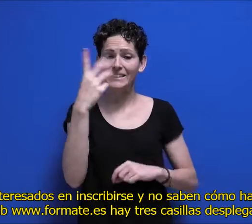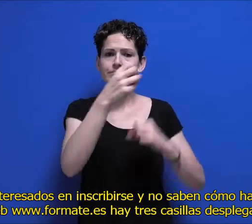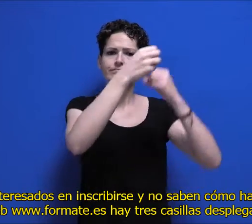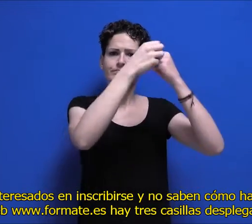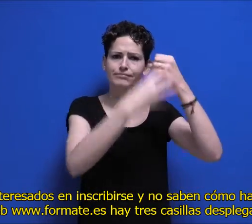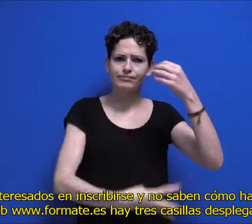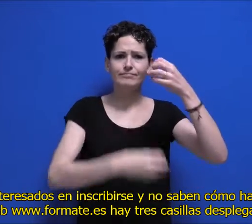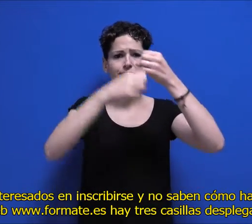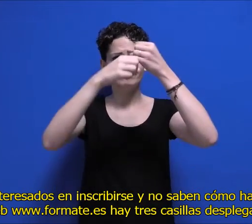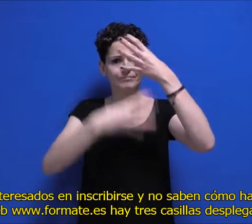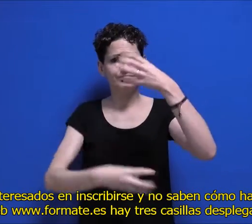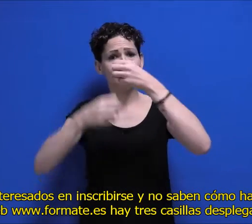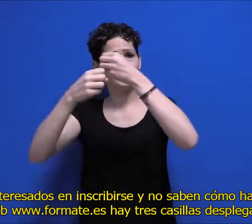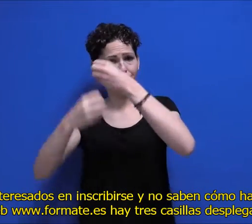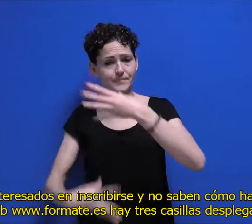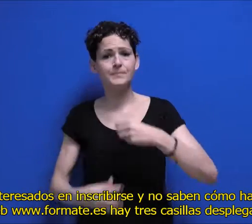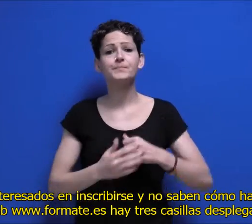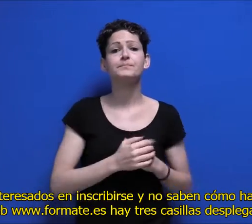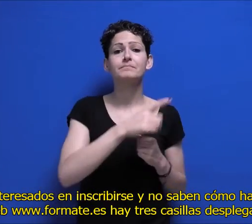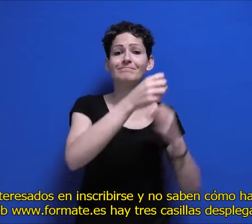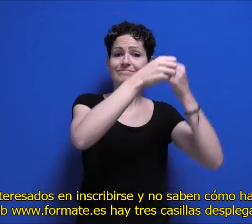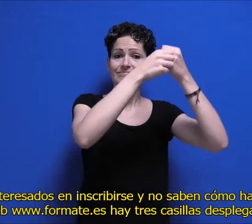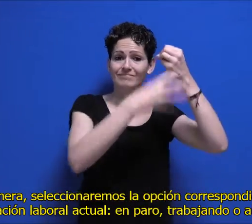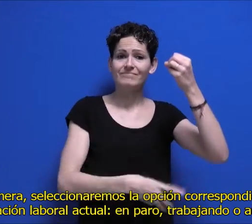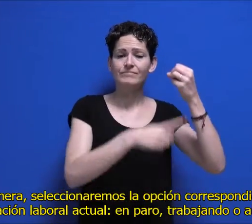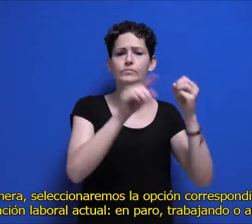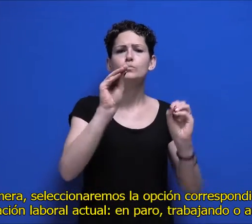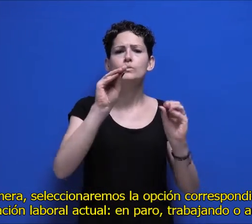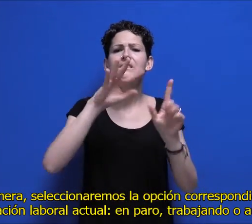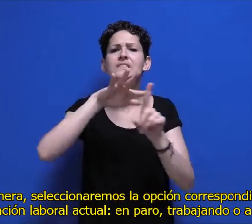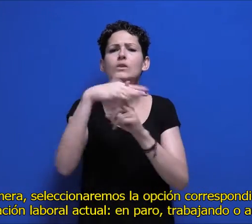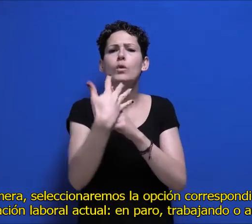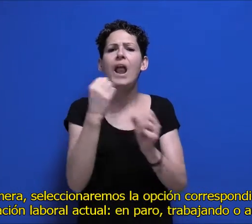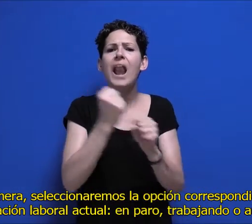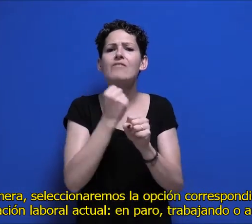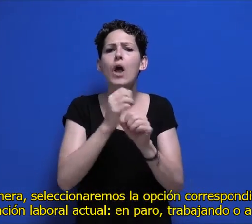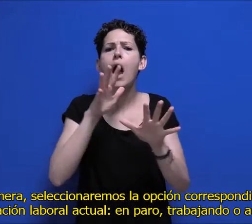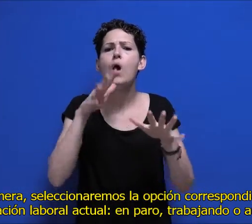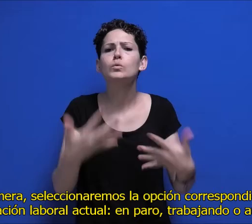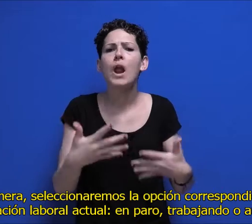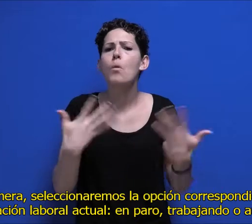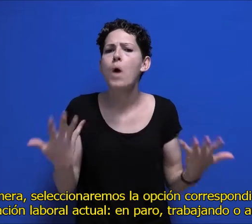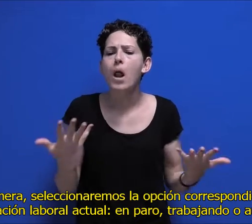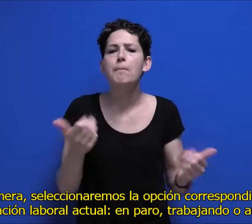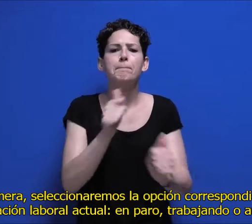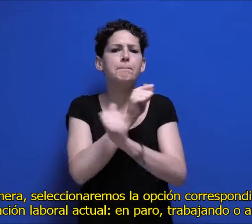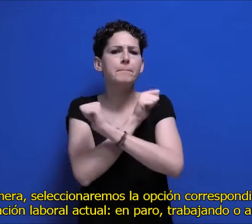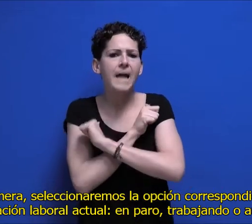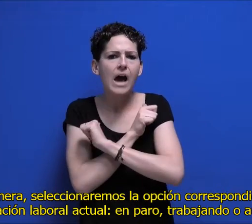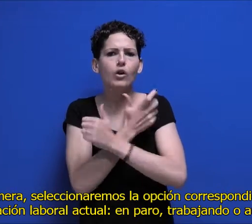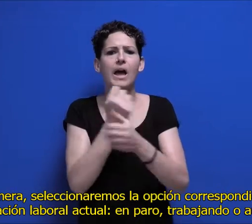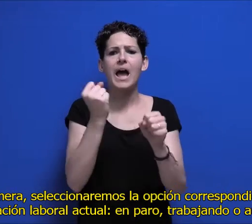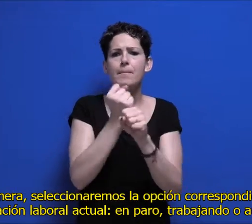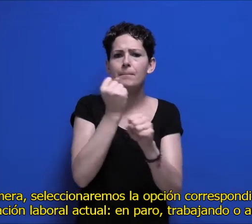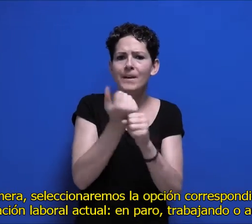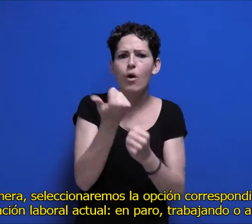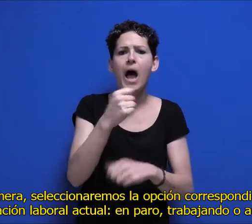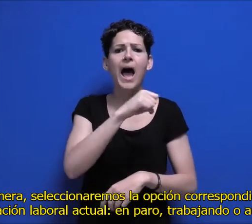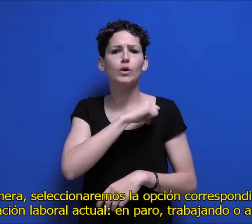desplegables. En la primera seleccionaremos la opción correspondiente a nuestra situación laboral actual, en paro, trabajando